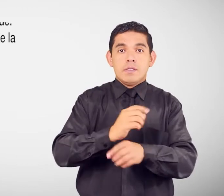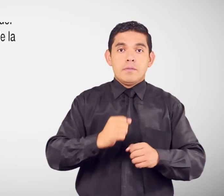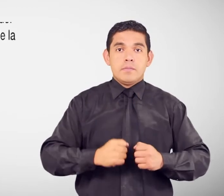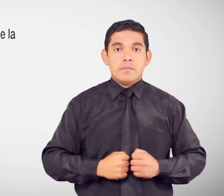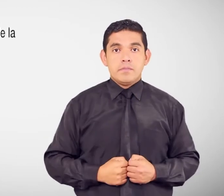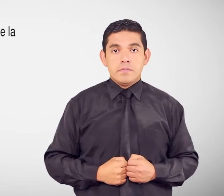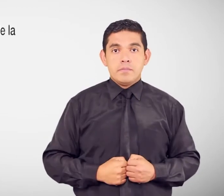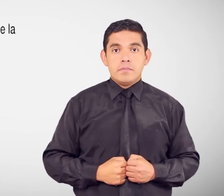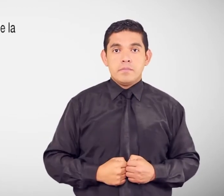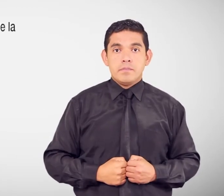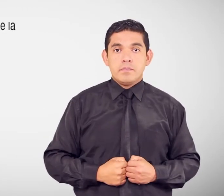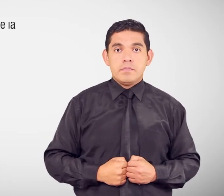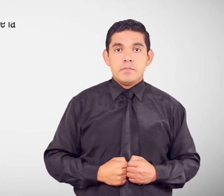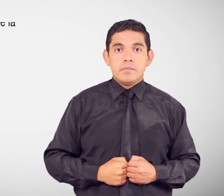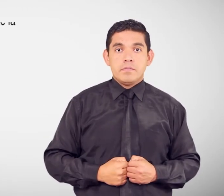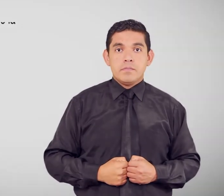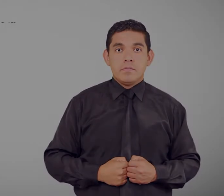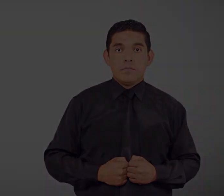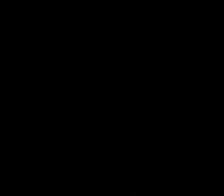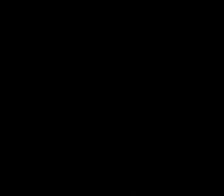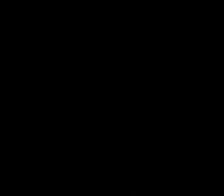¿Tú eres que estás a ¿Tú eres el hacen? ¿Qué Gracias por ver el video.